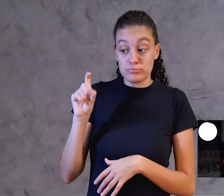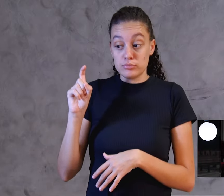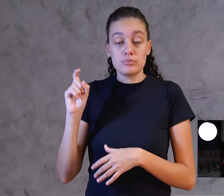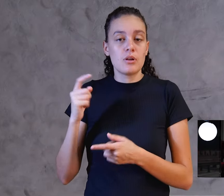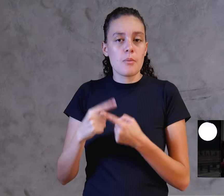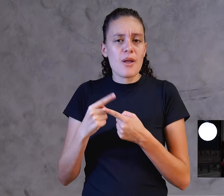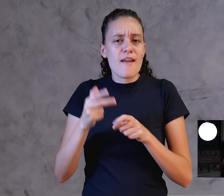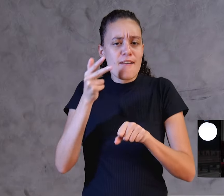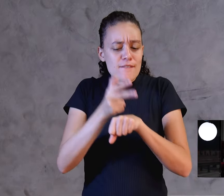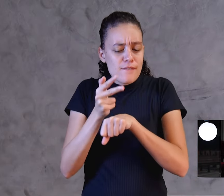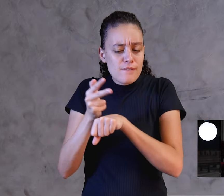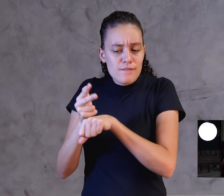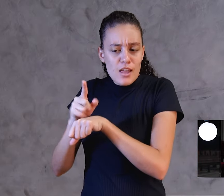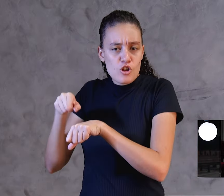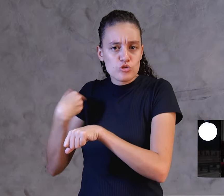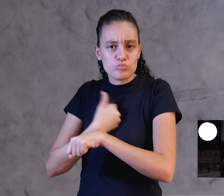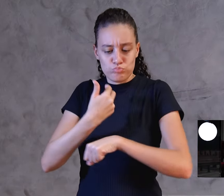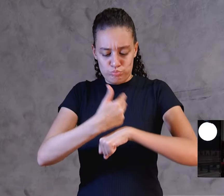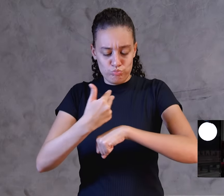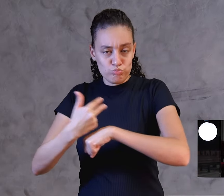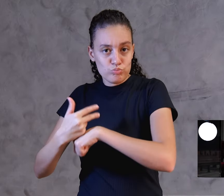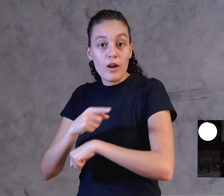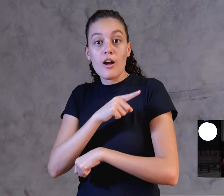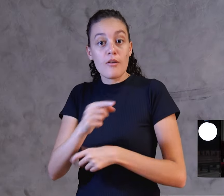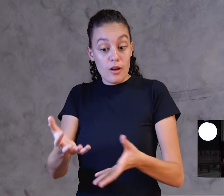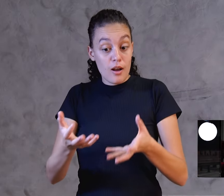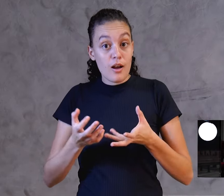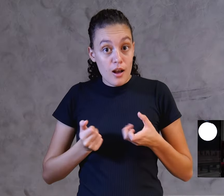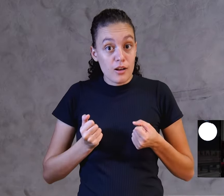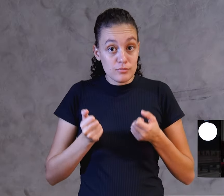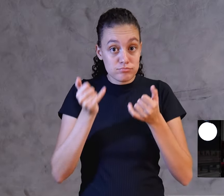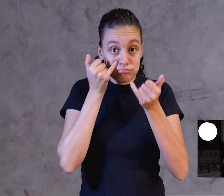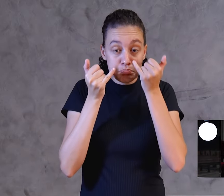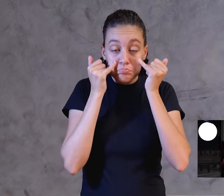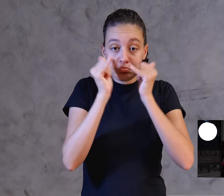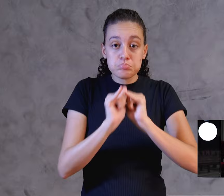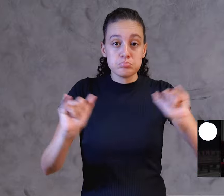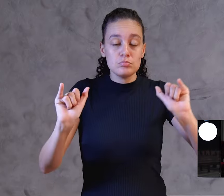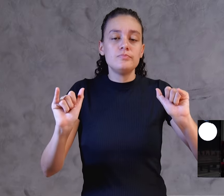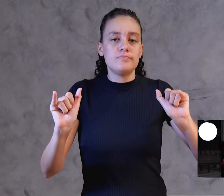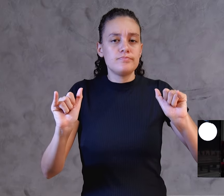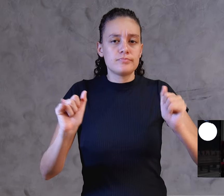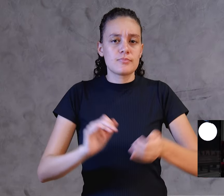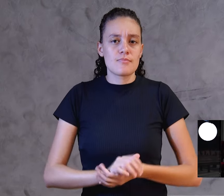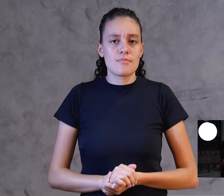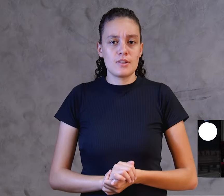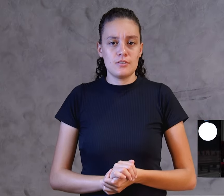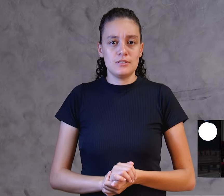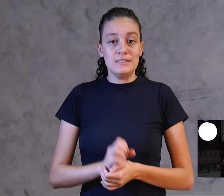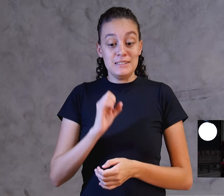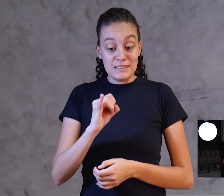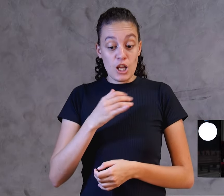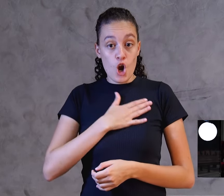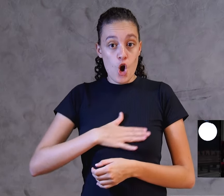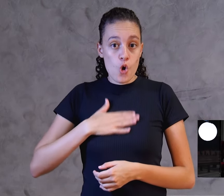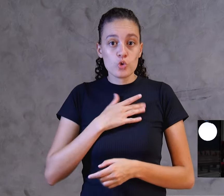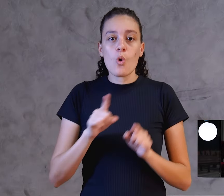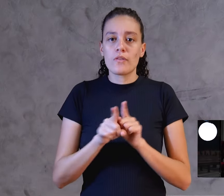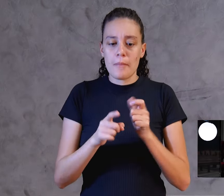nós fizemos vai chegar de primeira mão aí no seu aparelho. E você, se gostou, pode compartilhar também com um